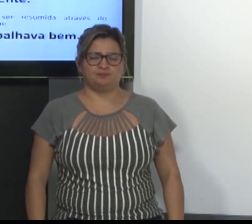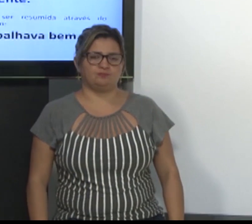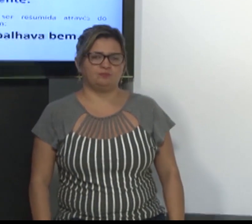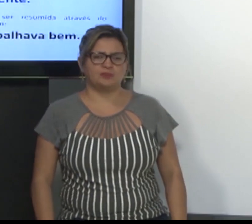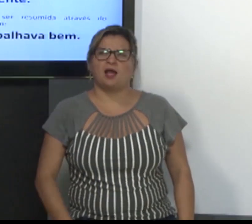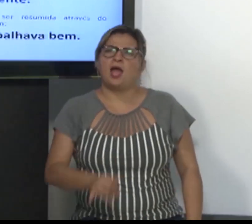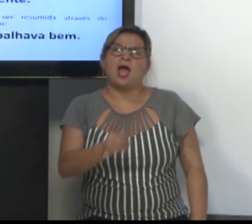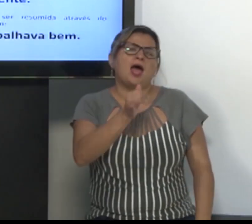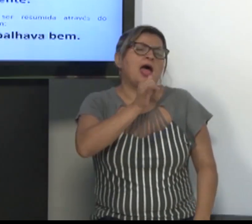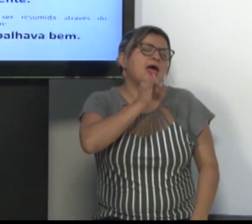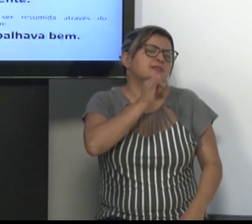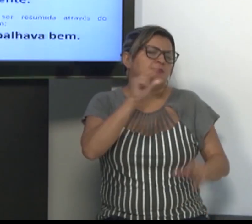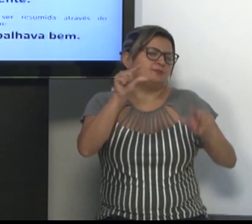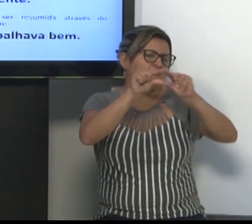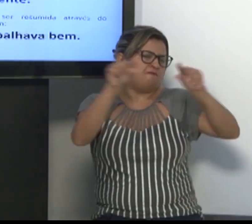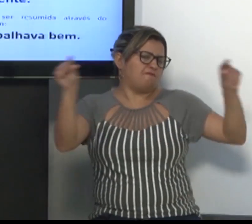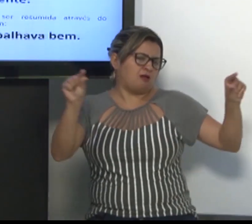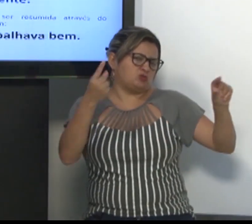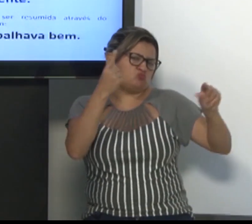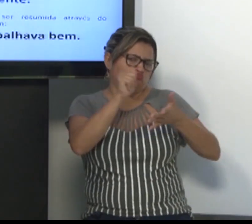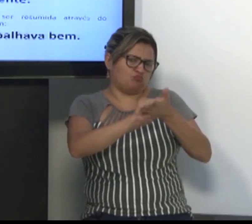Um exemplo de apagamento.